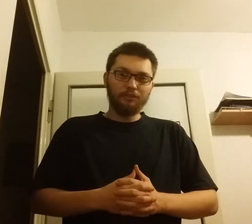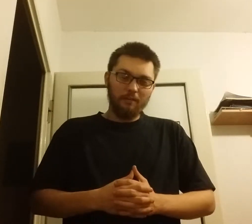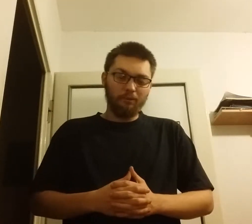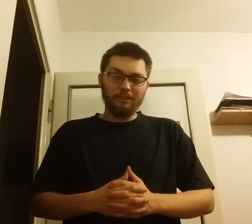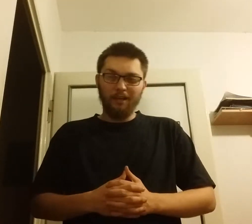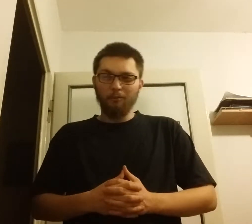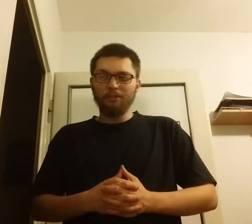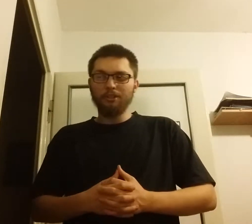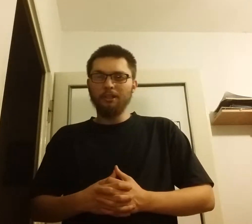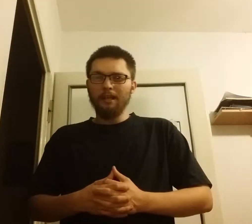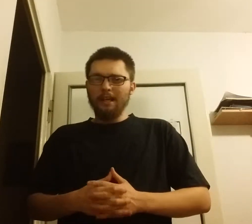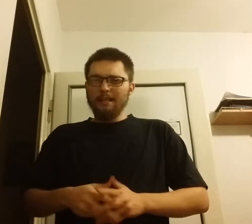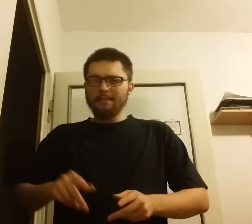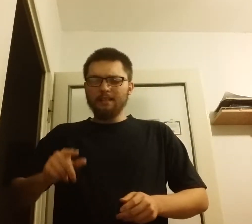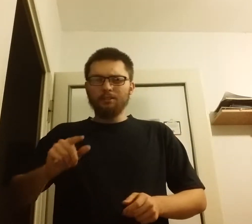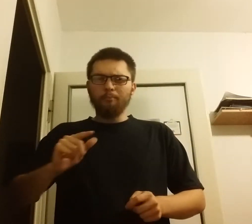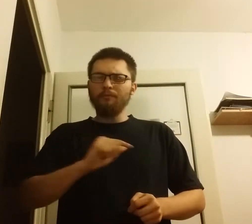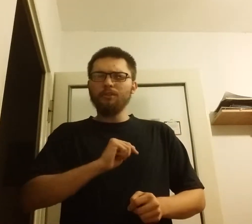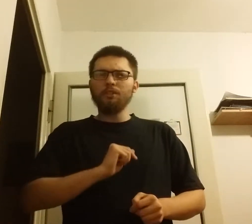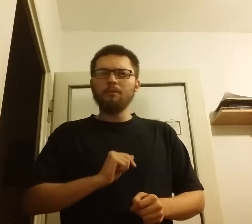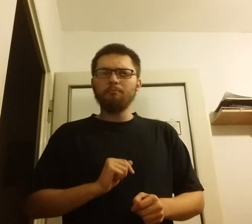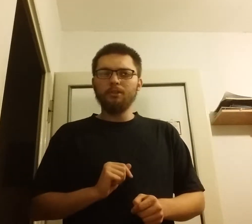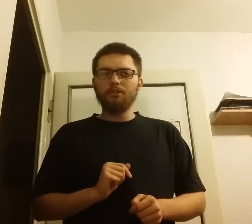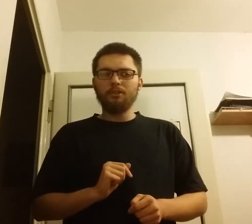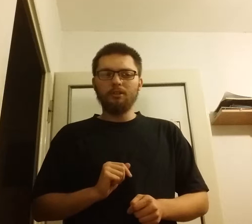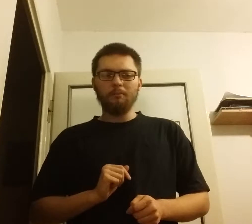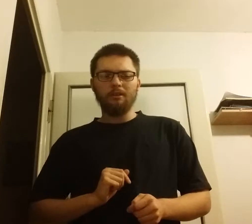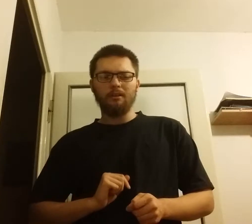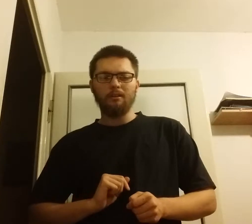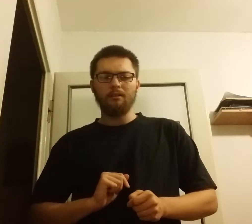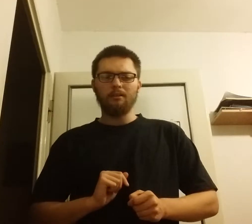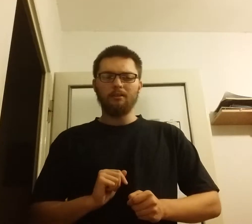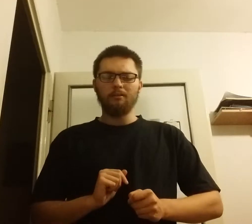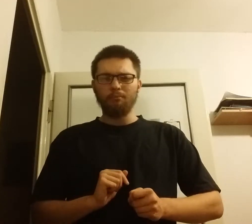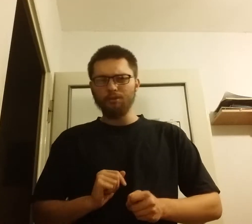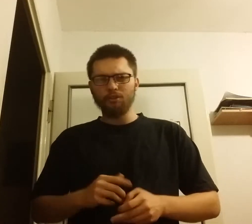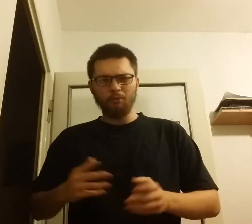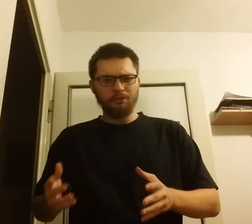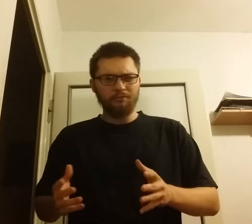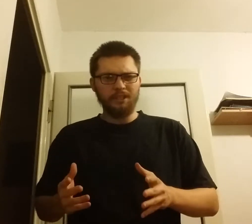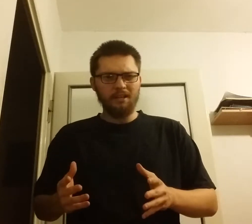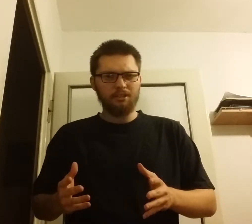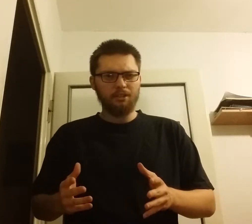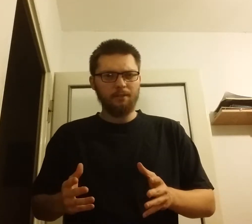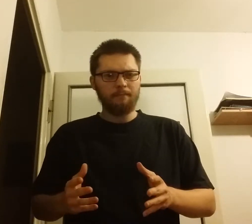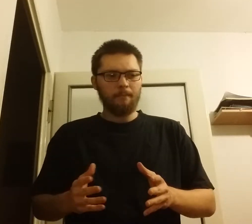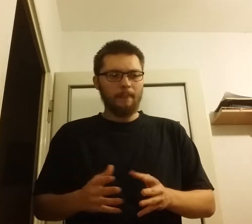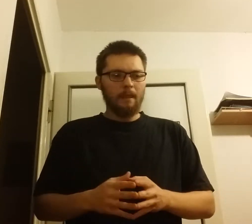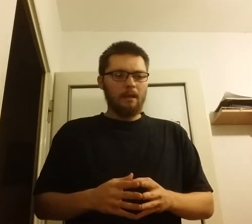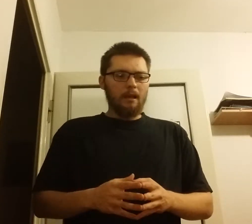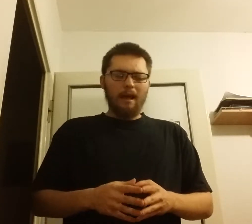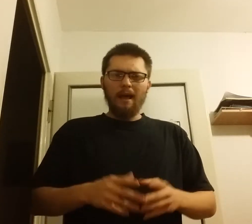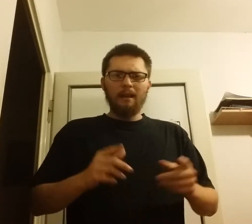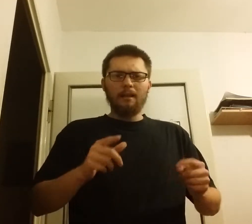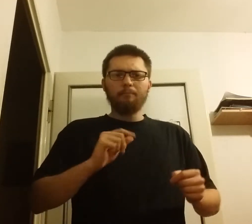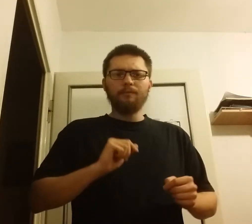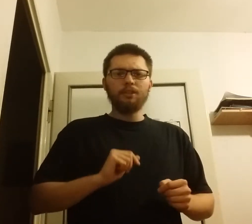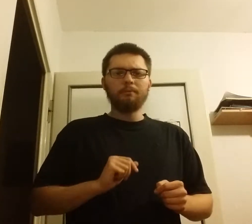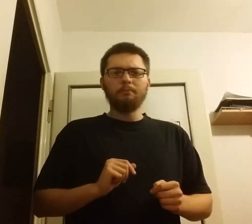niepodległości, za co powinniśmy być im, bądź co bądź wdzięczni, ale powinniśmy